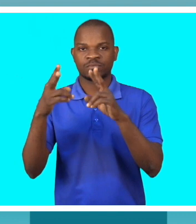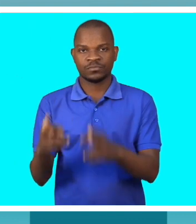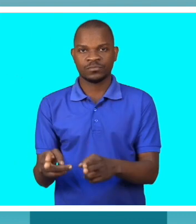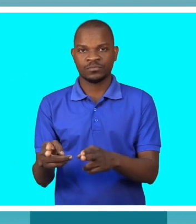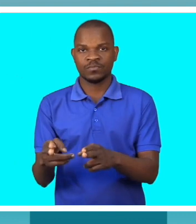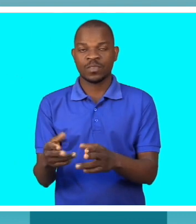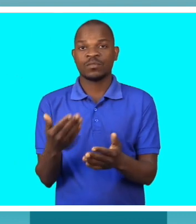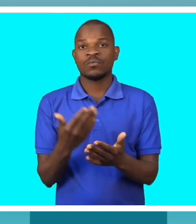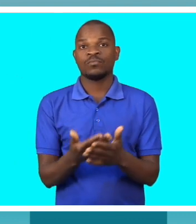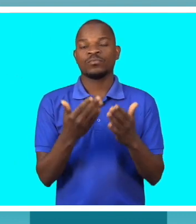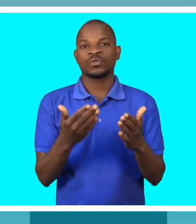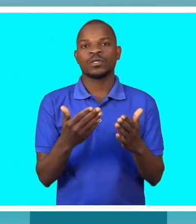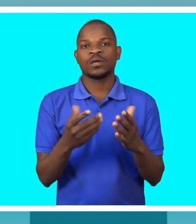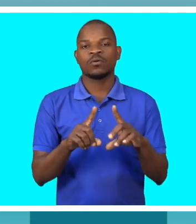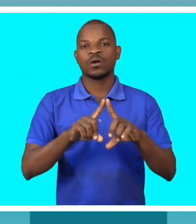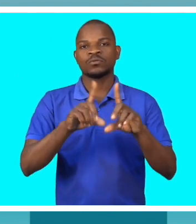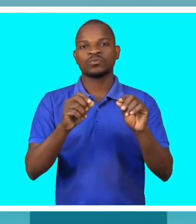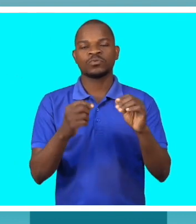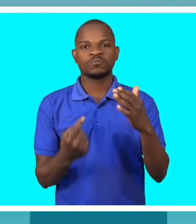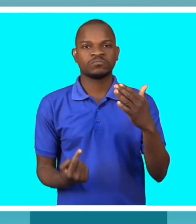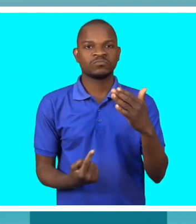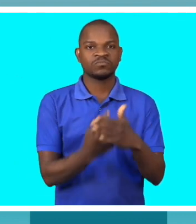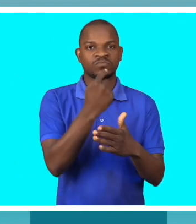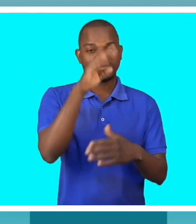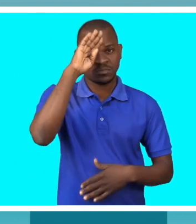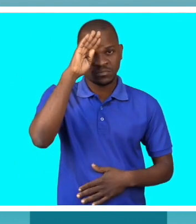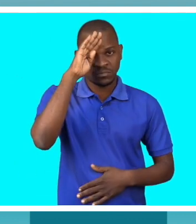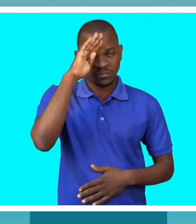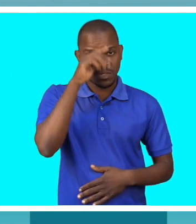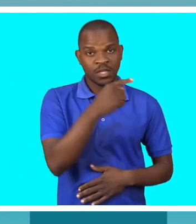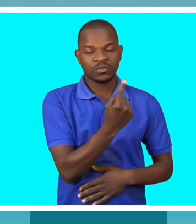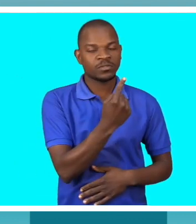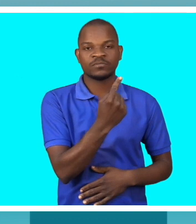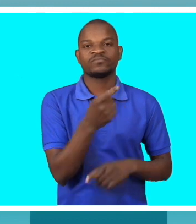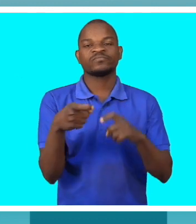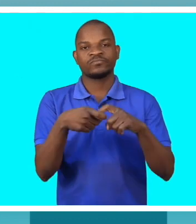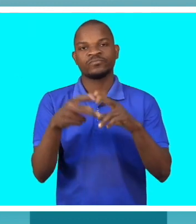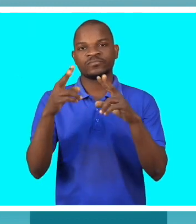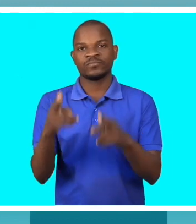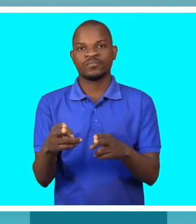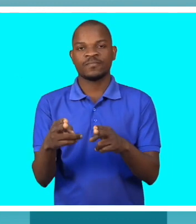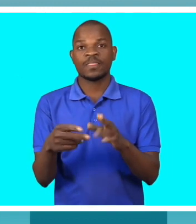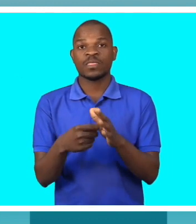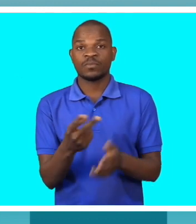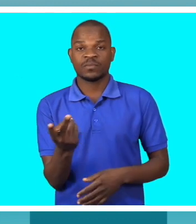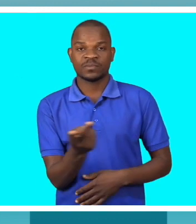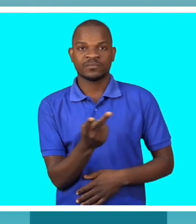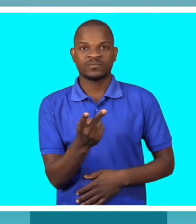causa um trauma, não só para o próprio paciente, como também para toda a família. Este paciente e a sua família passam por um período de